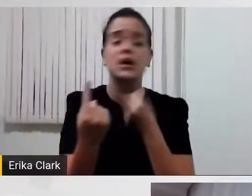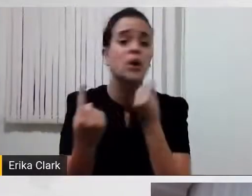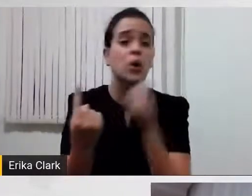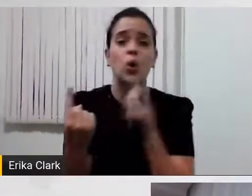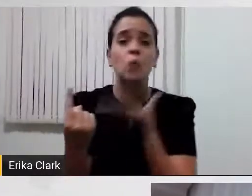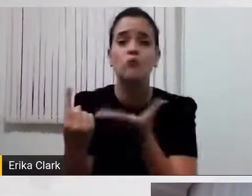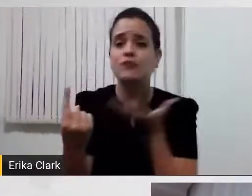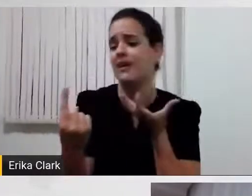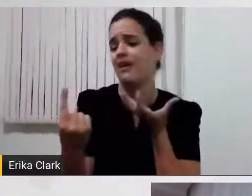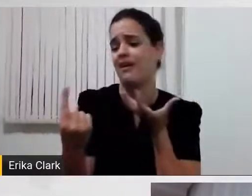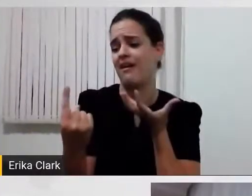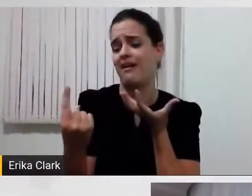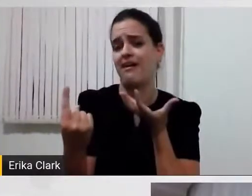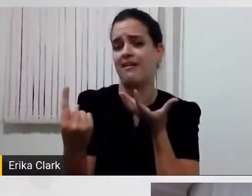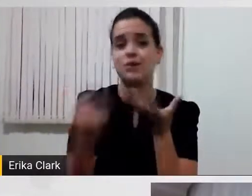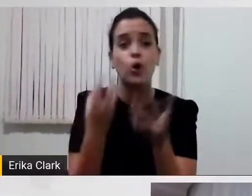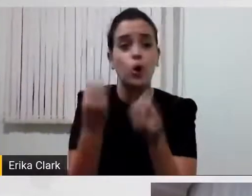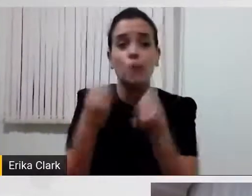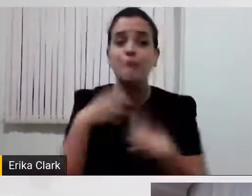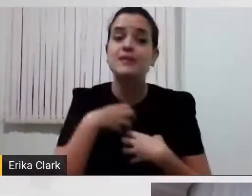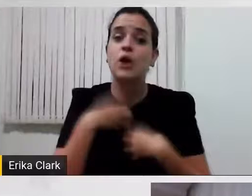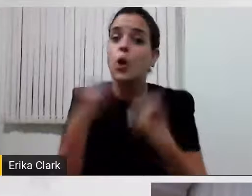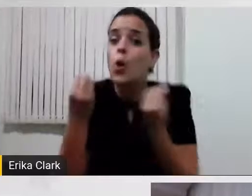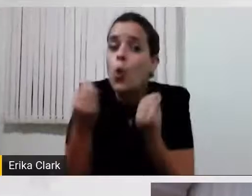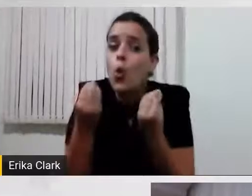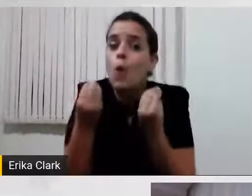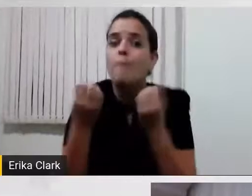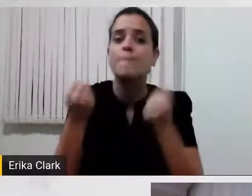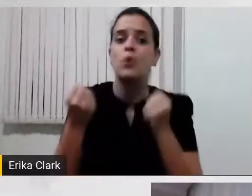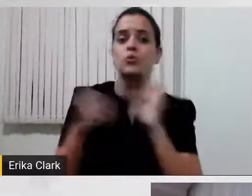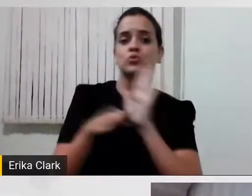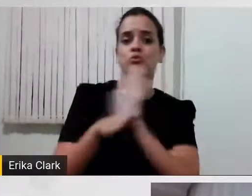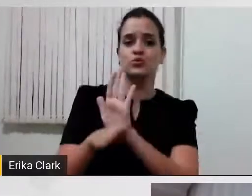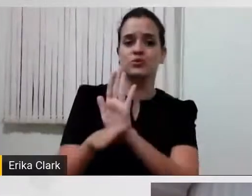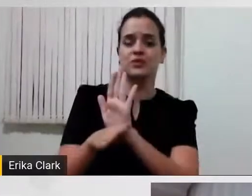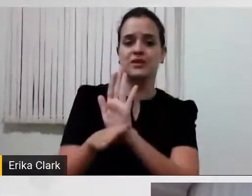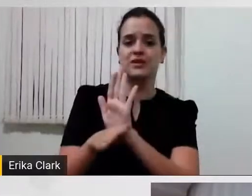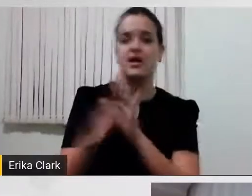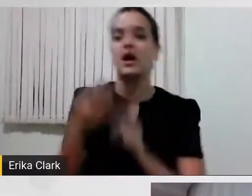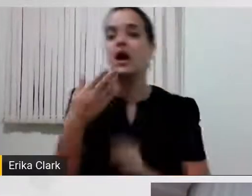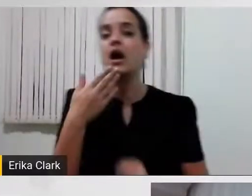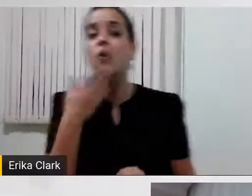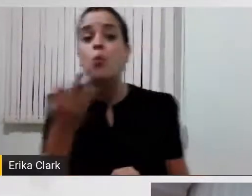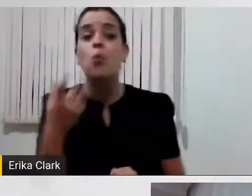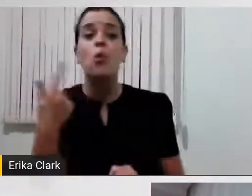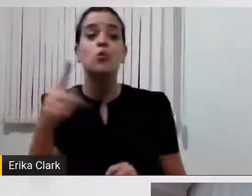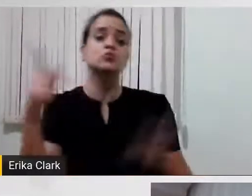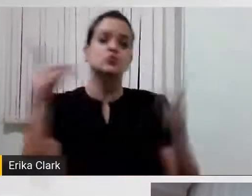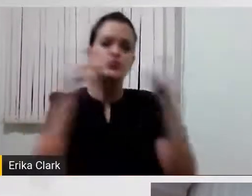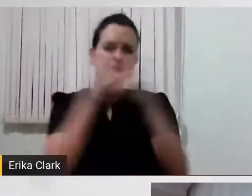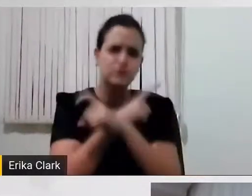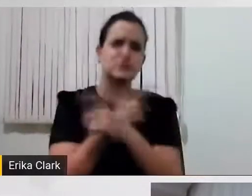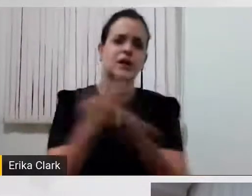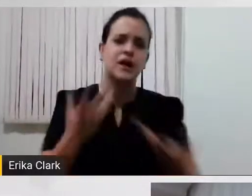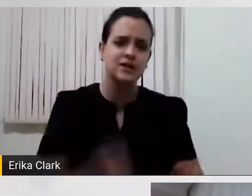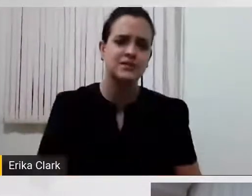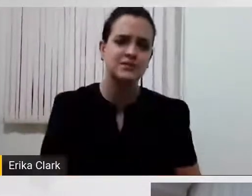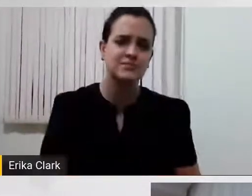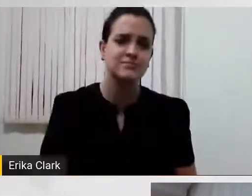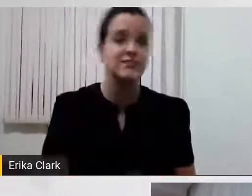para essa pessoa que está junto, que ele nos ensine, porque a gente tem conhecimento de várias dicas para